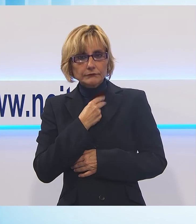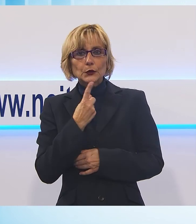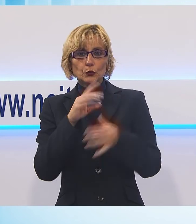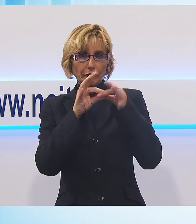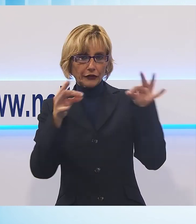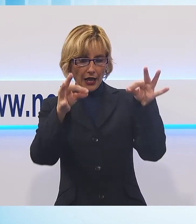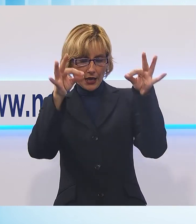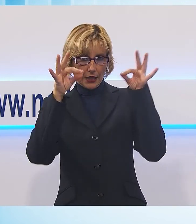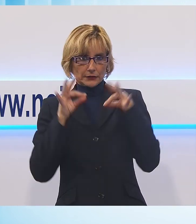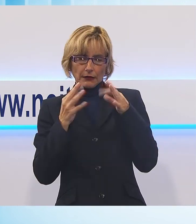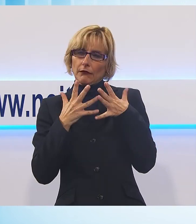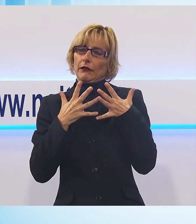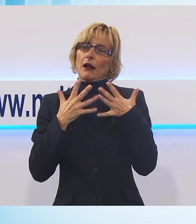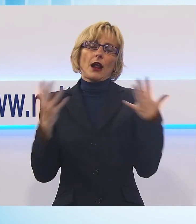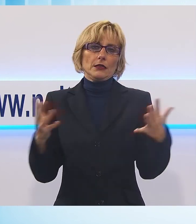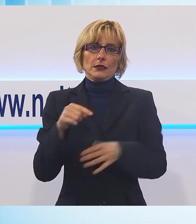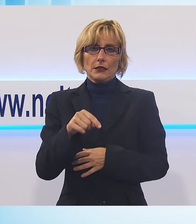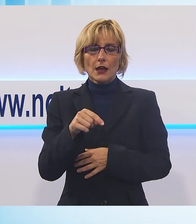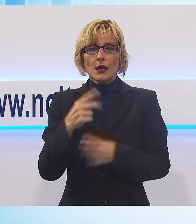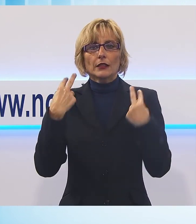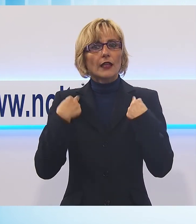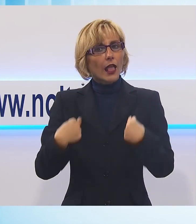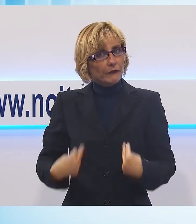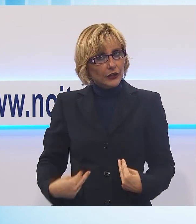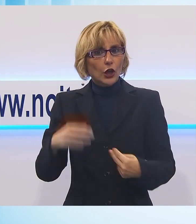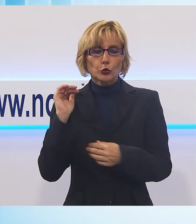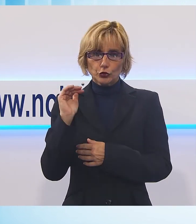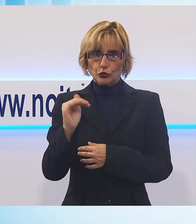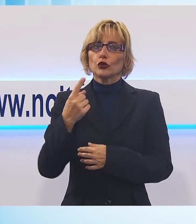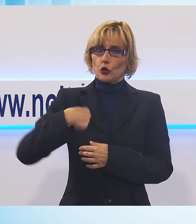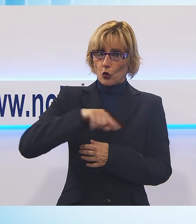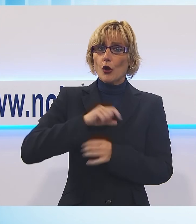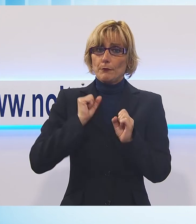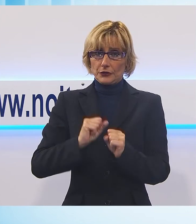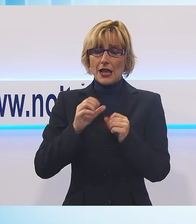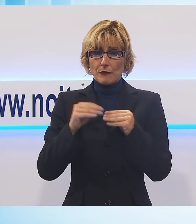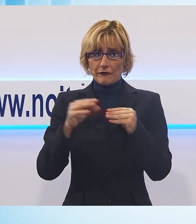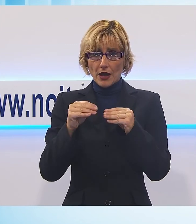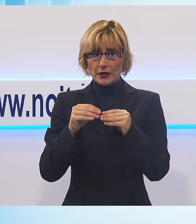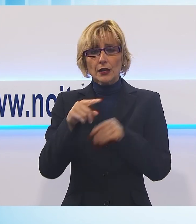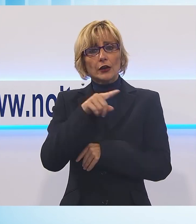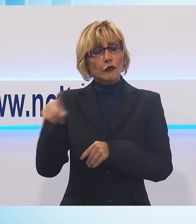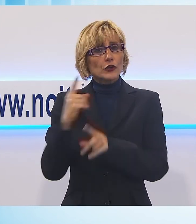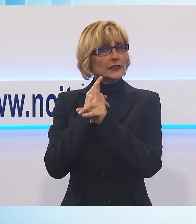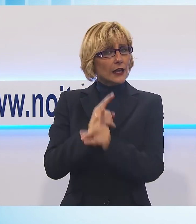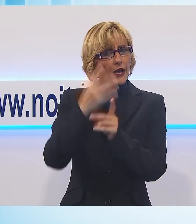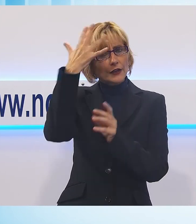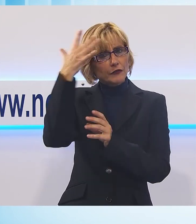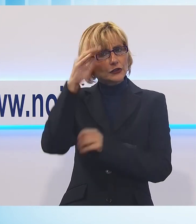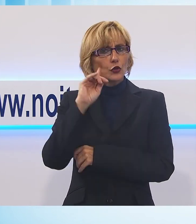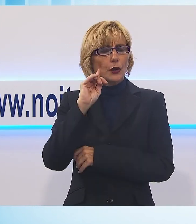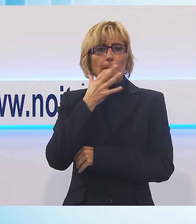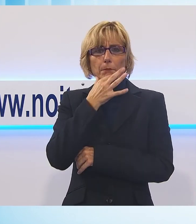che tutti possiamo fare nella vita poi quotidiana e seguitemi su questa riflessione bella che ho trovato